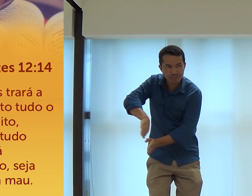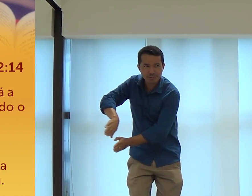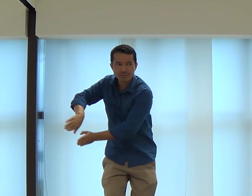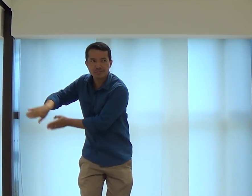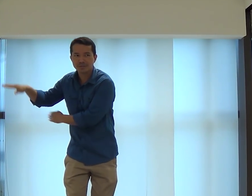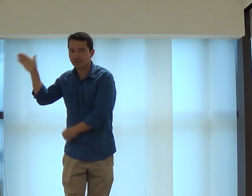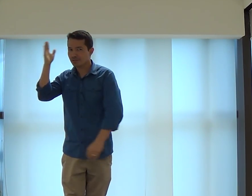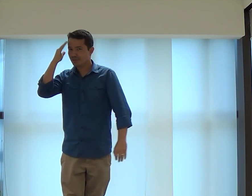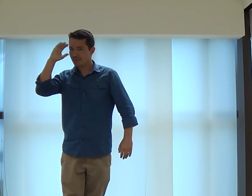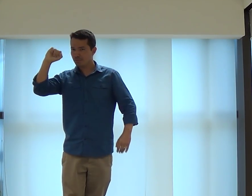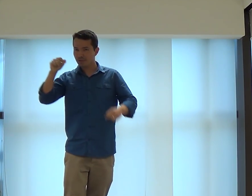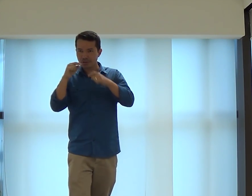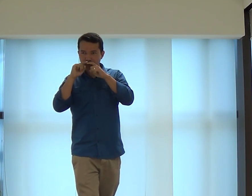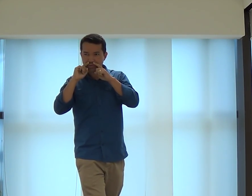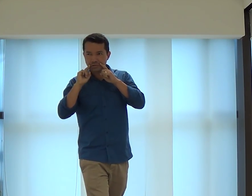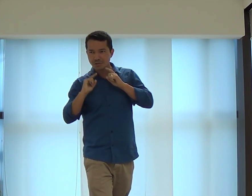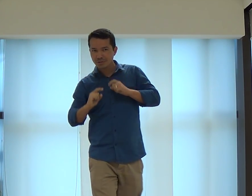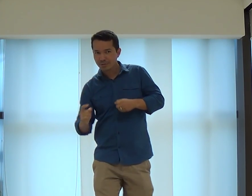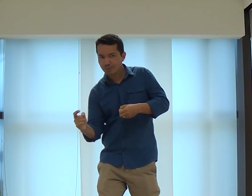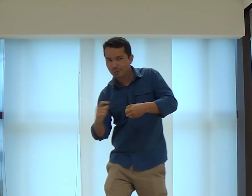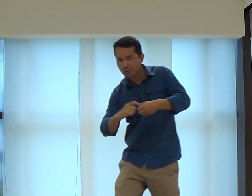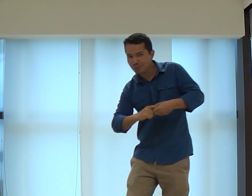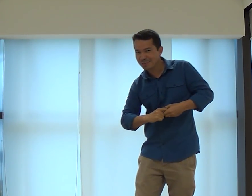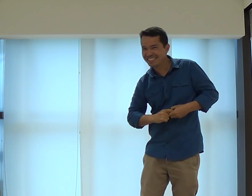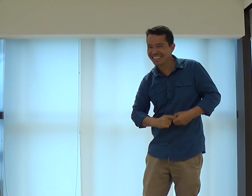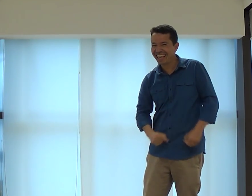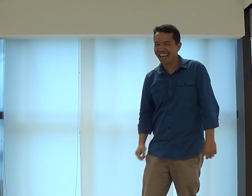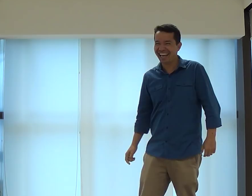Pronto. O Salomão foi embora. Agora o Daniel contou.